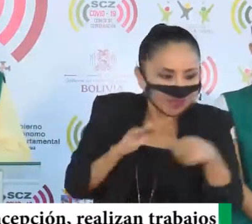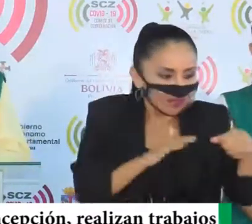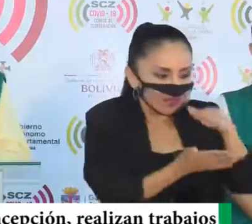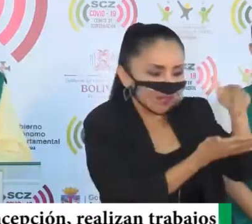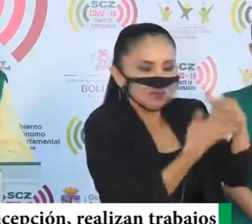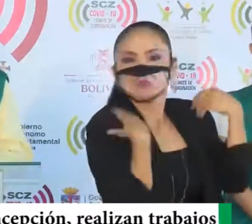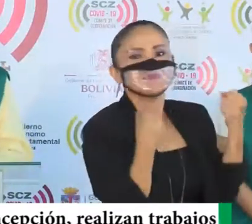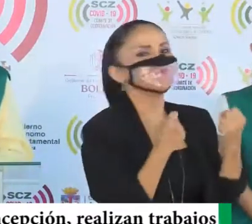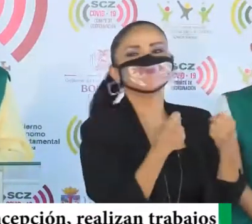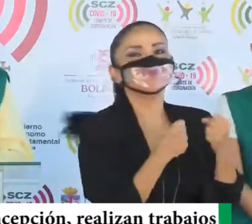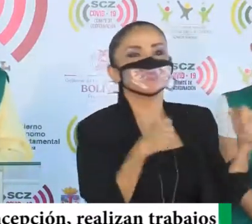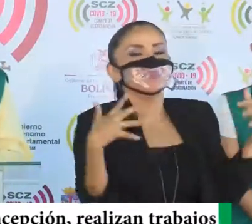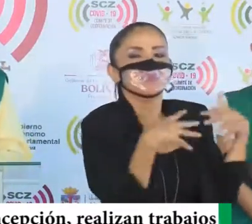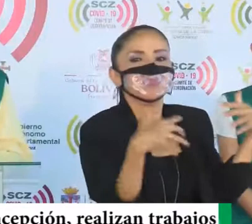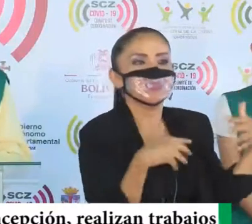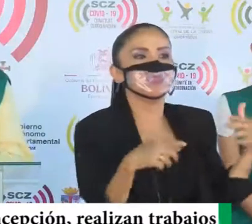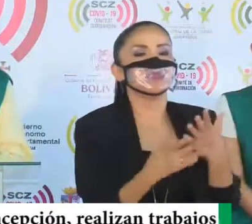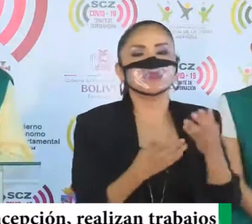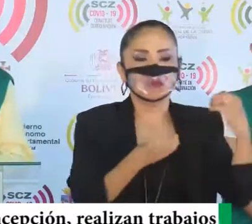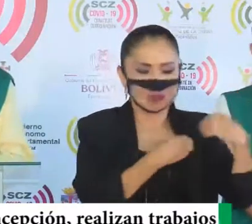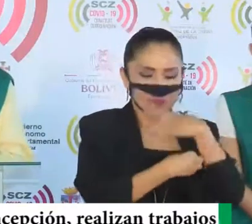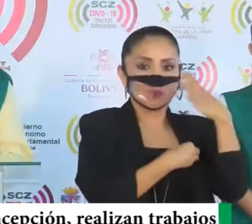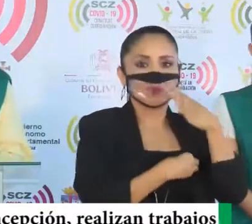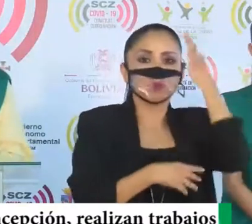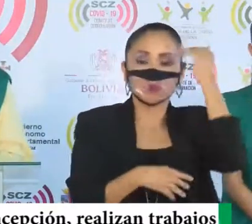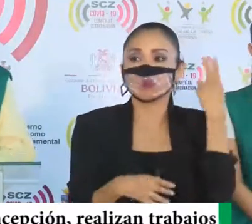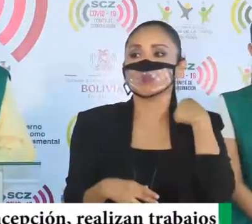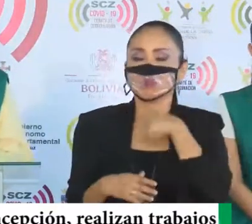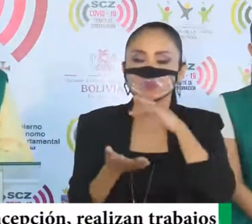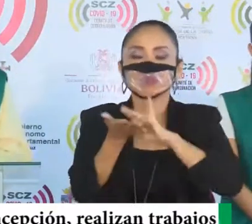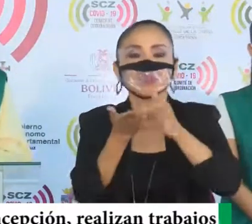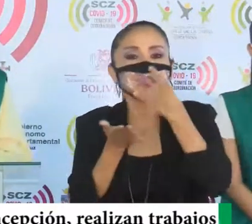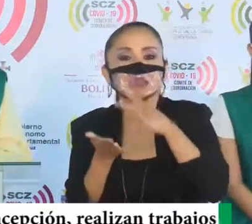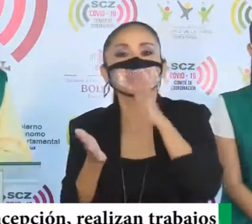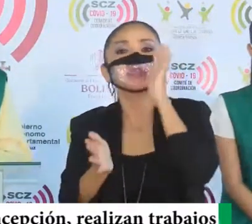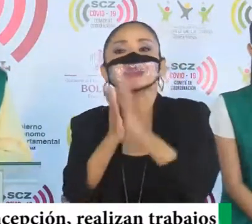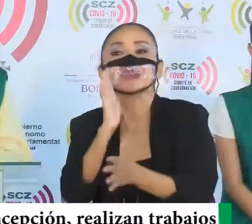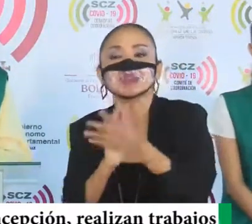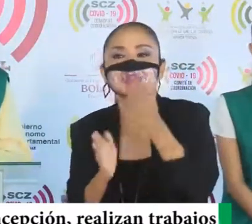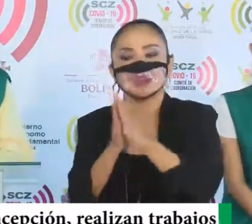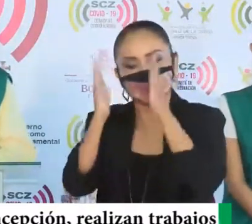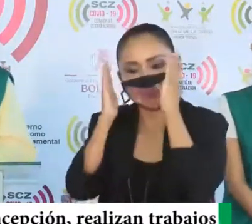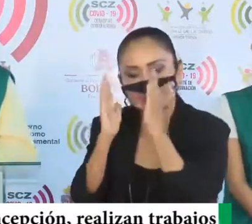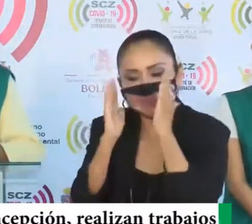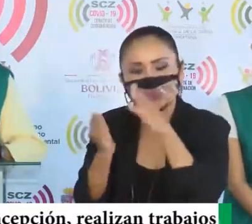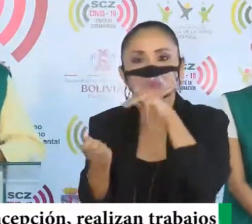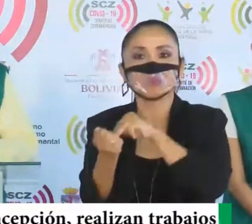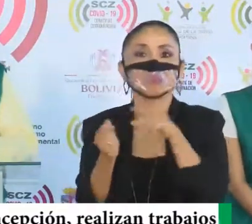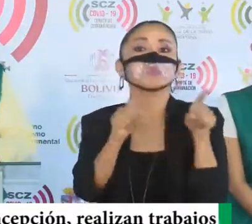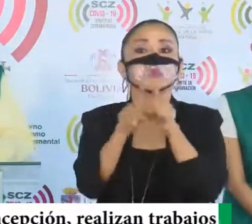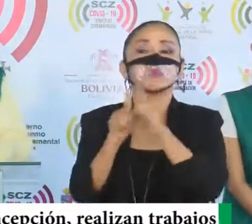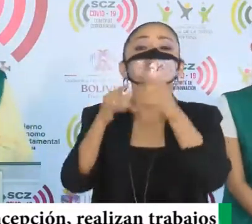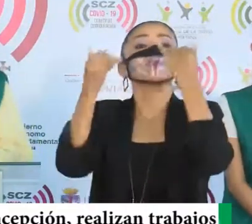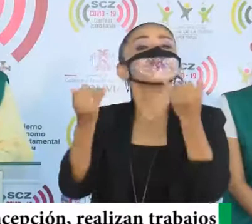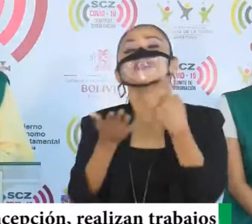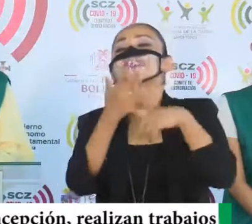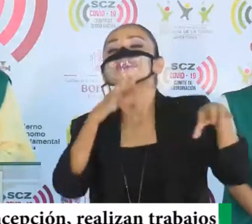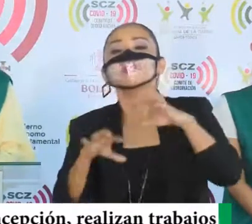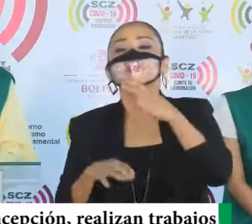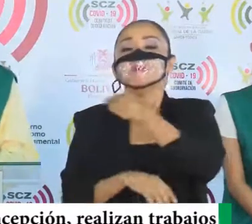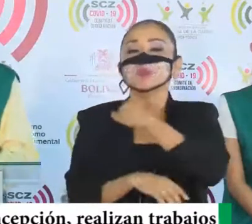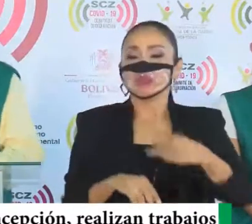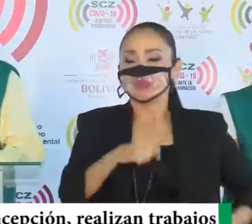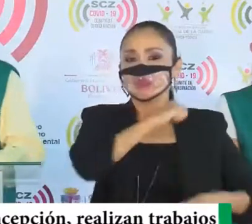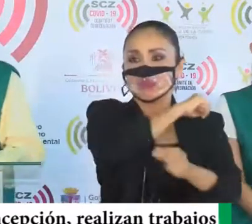entonces, acá, se les está atendiendo, se les está dando, la medicación, totalmente gratuita, y algo inédito, que vamos a hacer hoy, con el